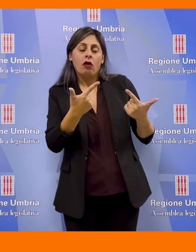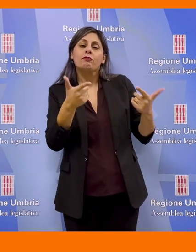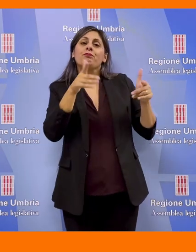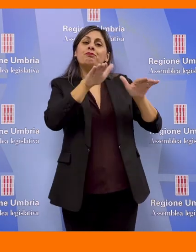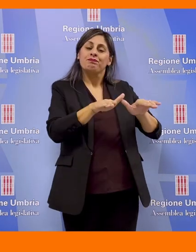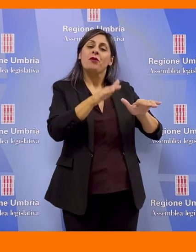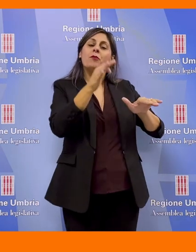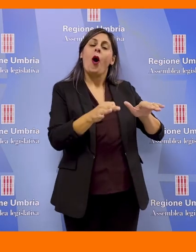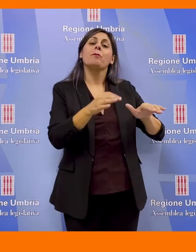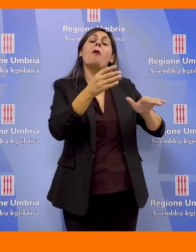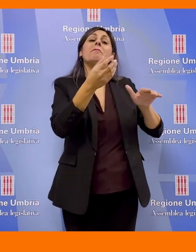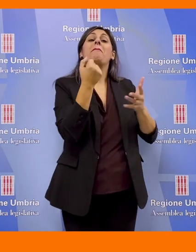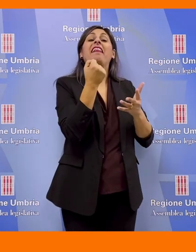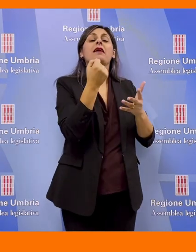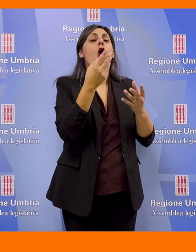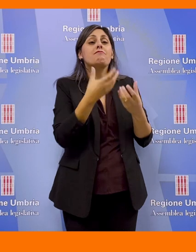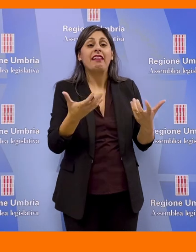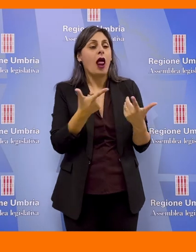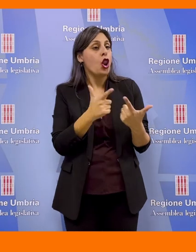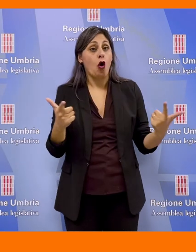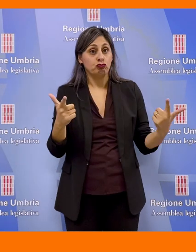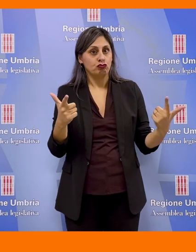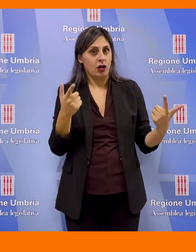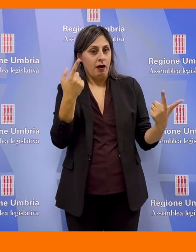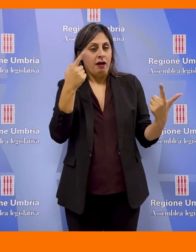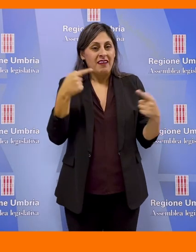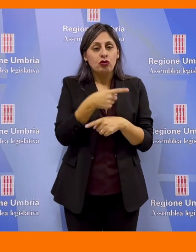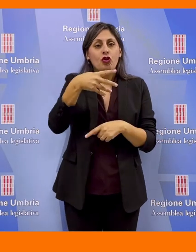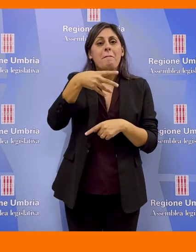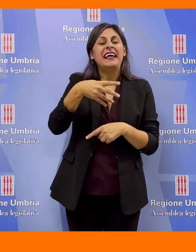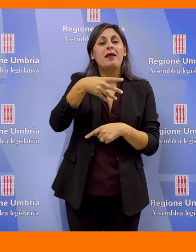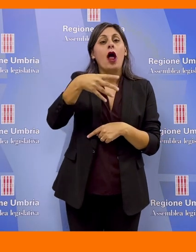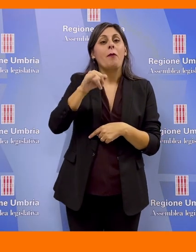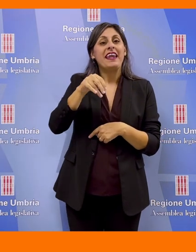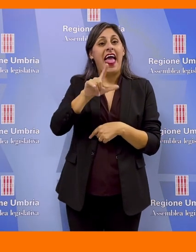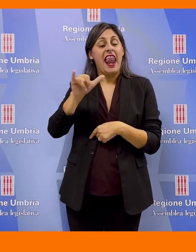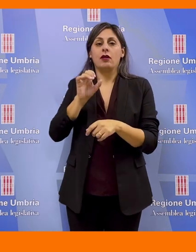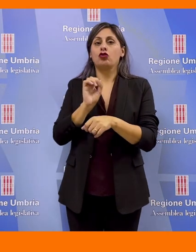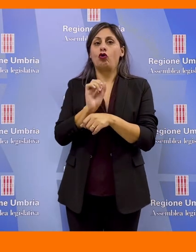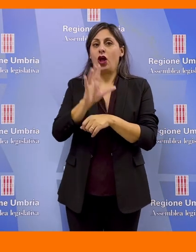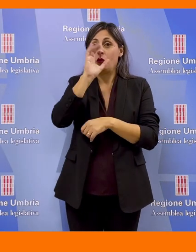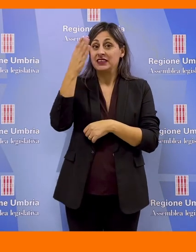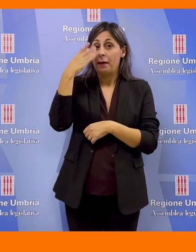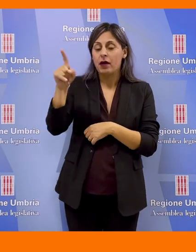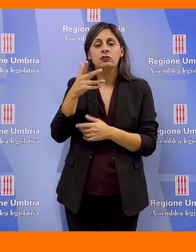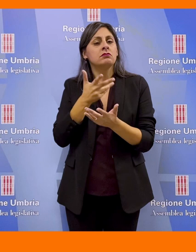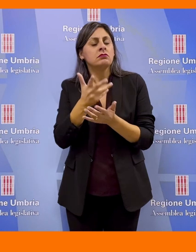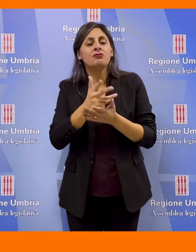salvaguardia del patrimonio immateriale, mentre Massimiliano Minelli, docente dell'Università di Perugia, ha parlato della